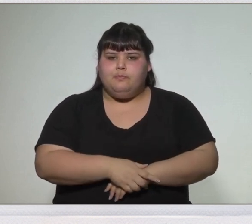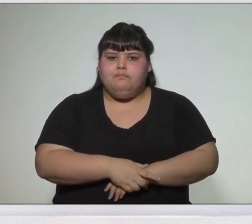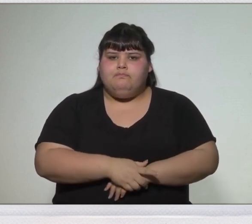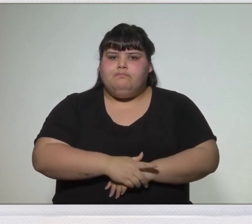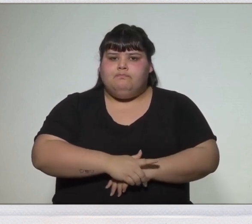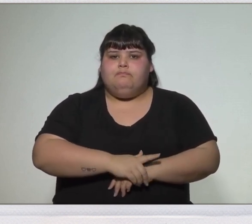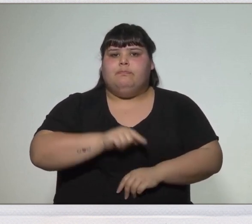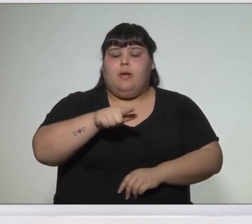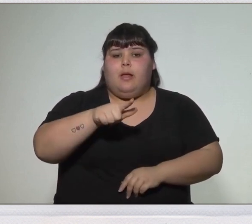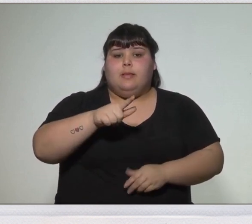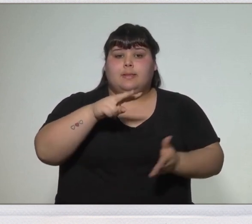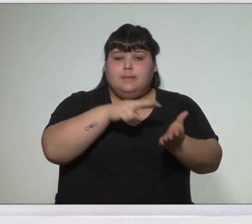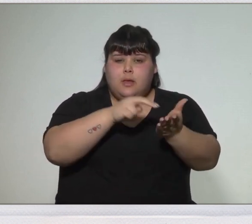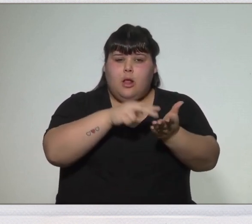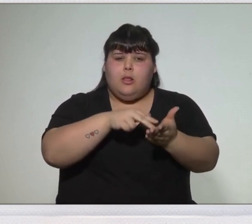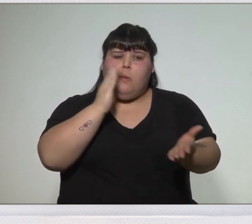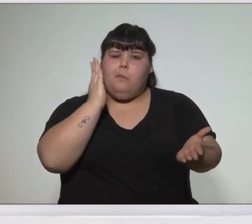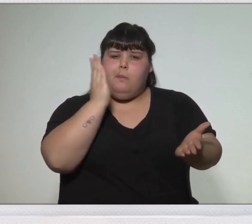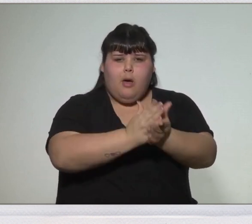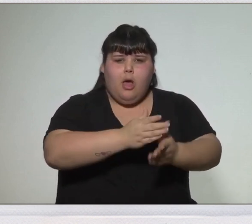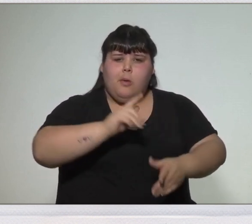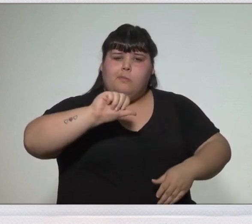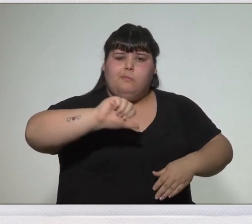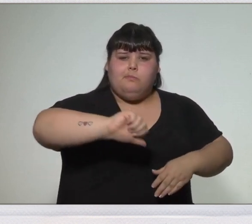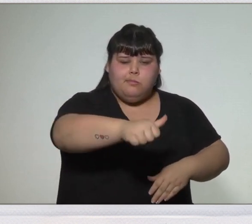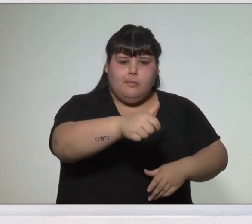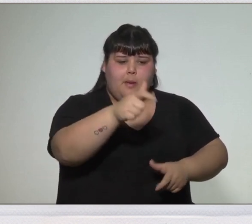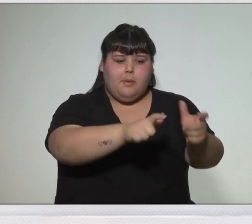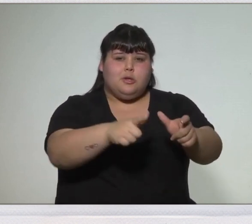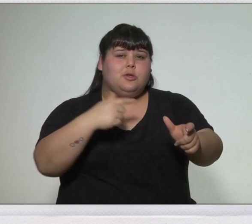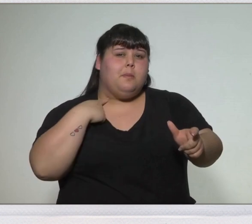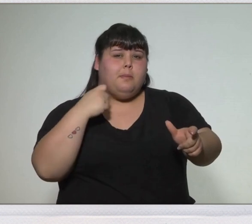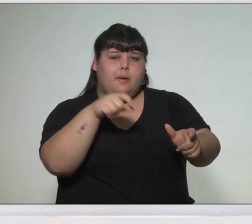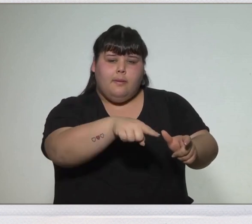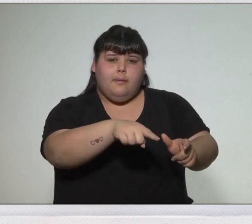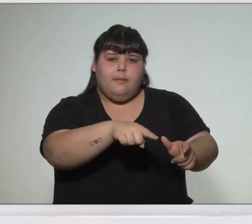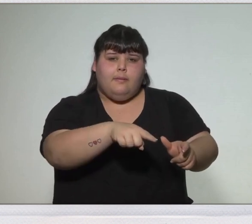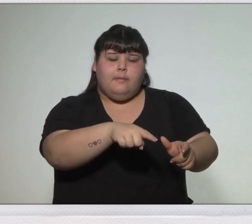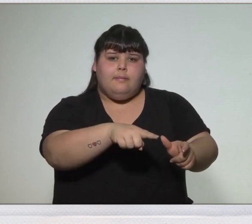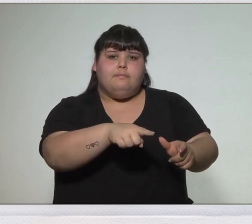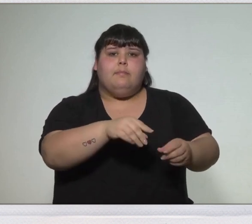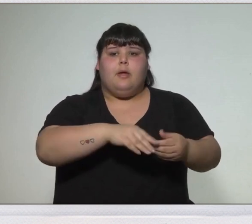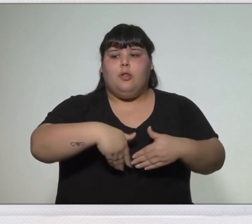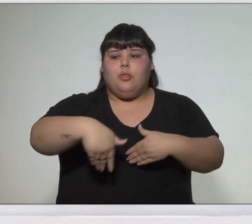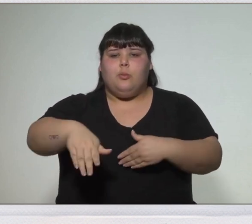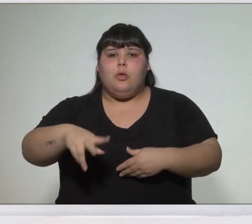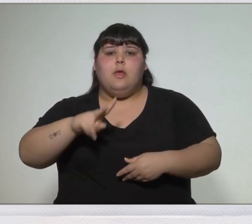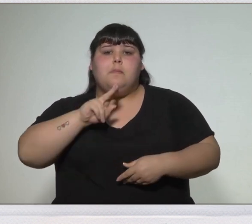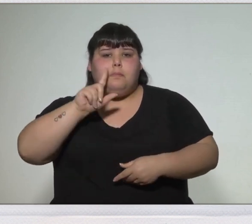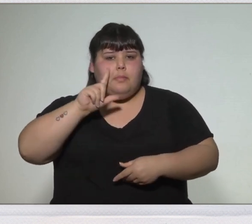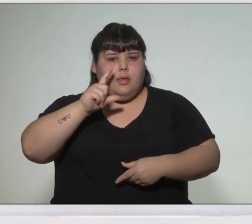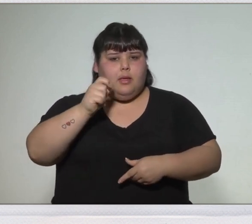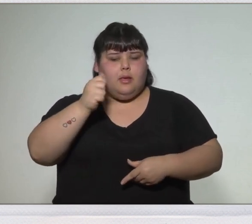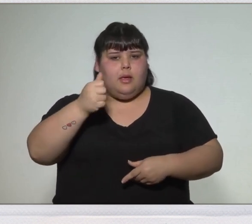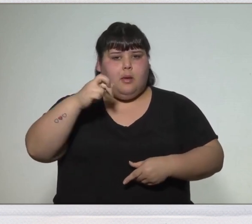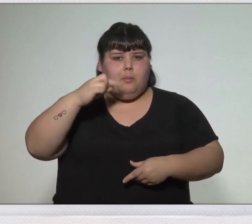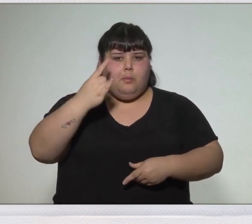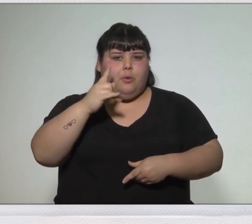fuerzas realistas, pero son derrotados en Vilcapugio y Ayohuma.